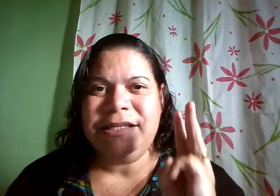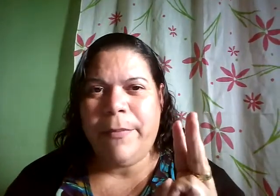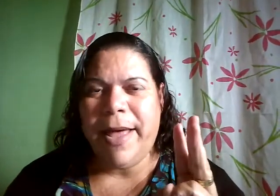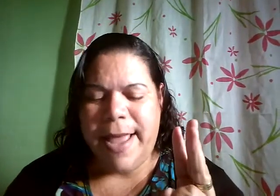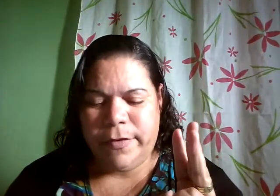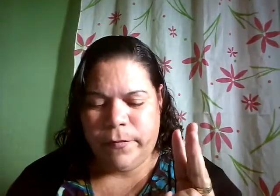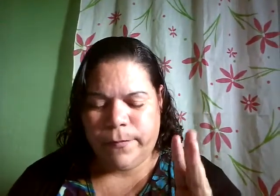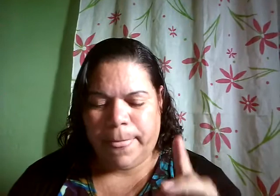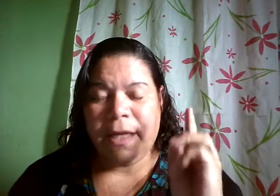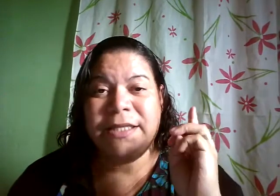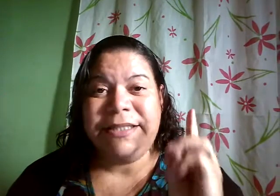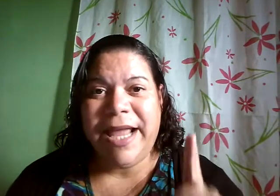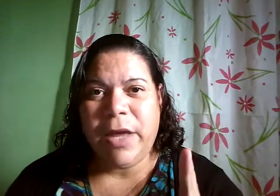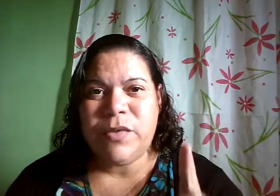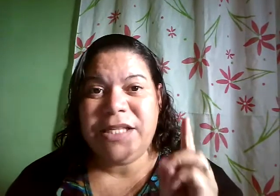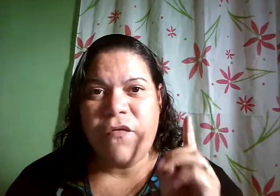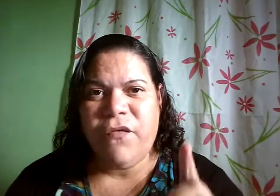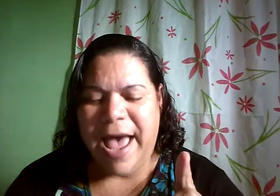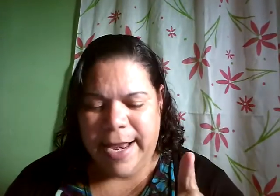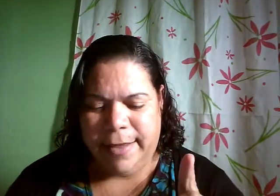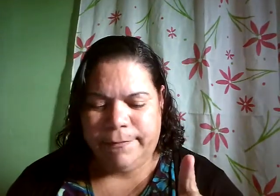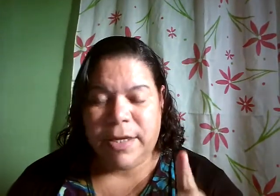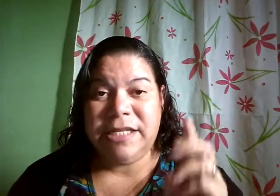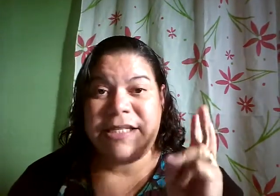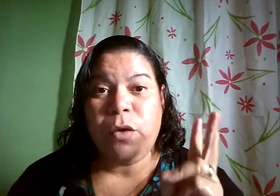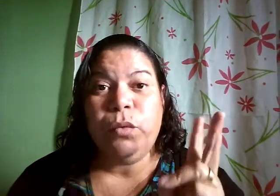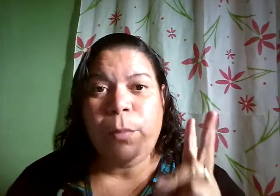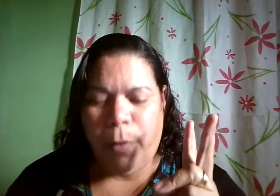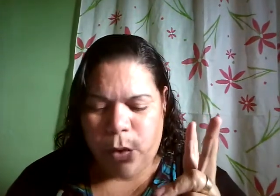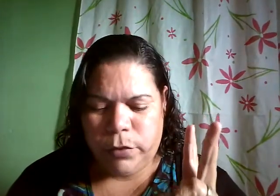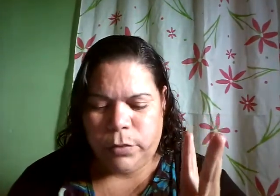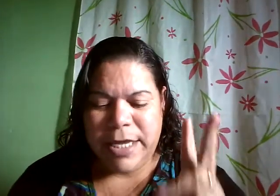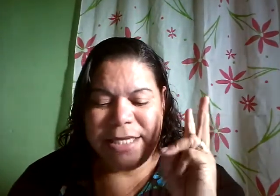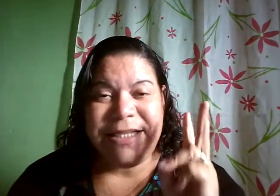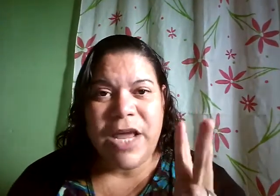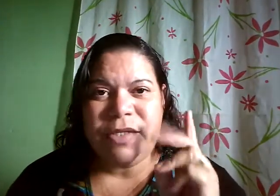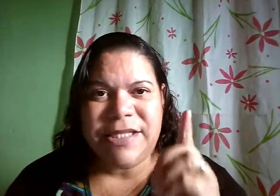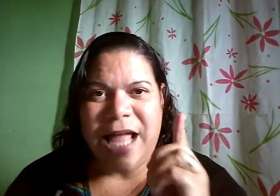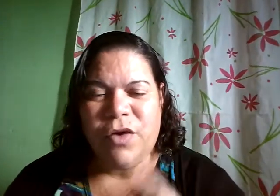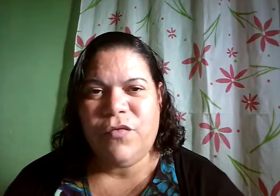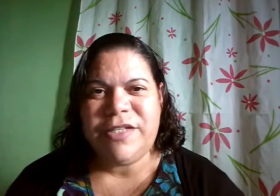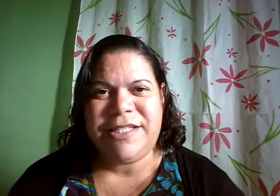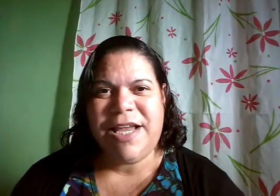separado. Deus não falha. Segundo ponto. Deus está com você.